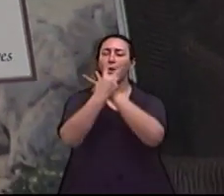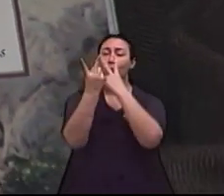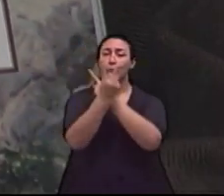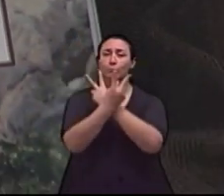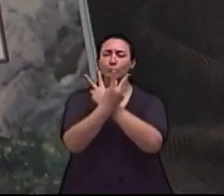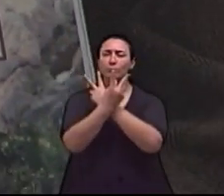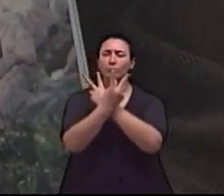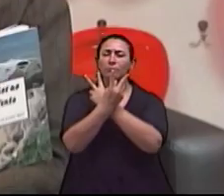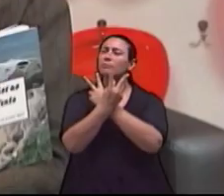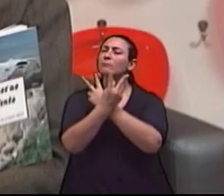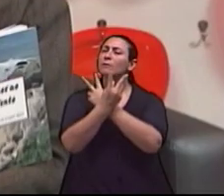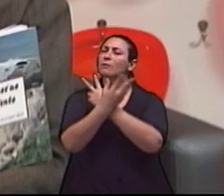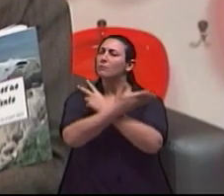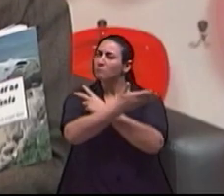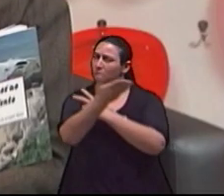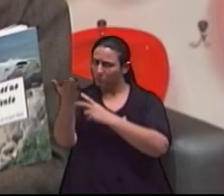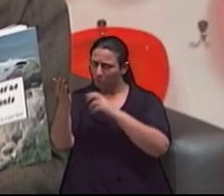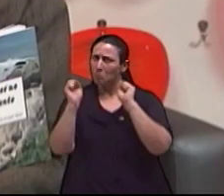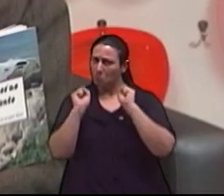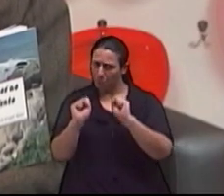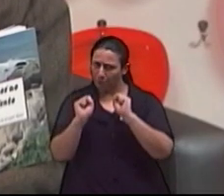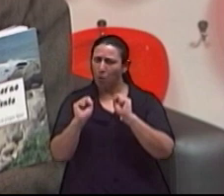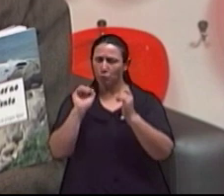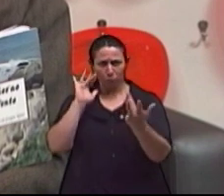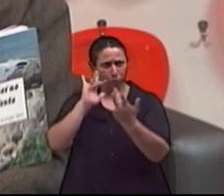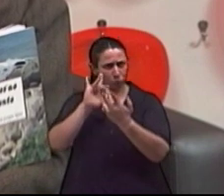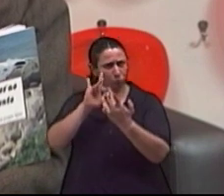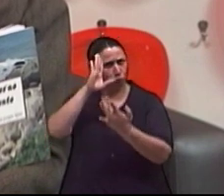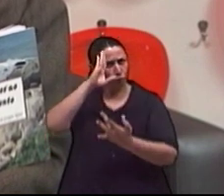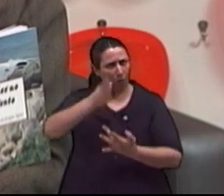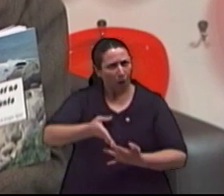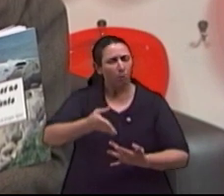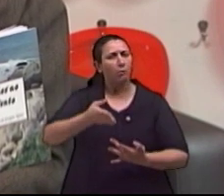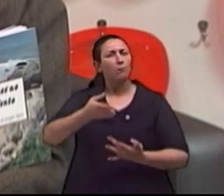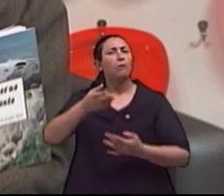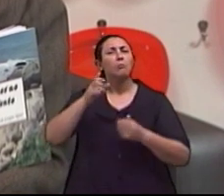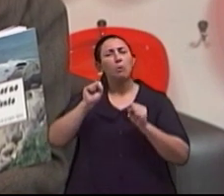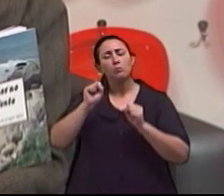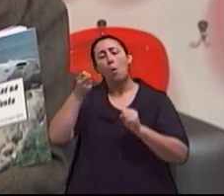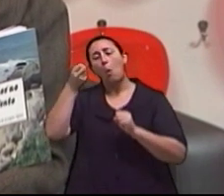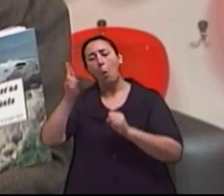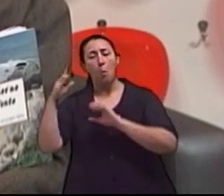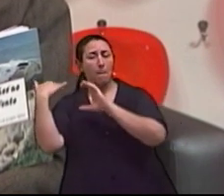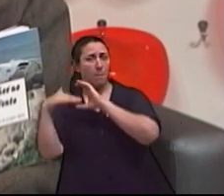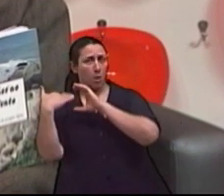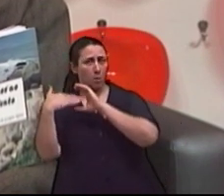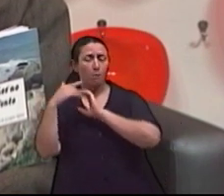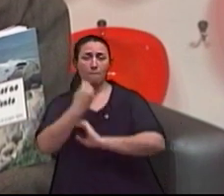você sabe que pode ter uma conexão direta com a gente através do nosso e-mail vivabem